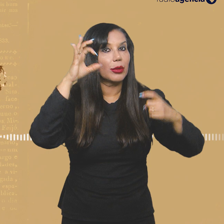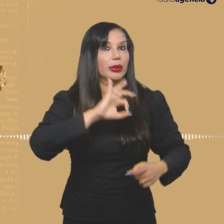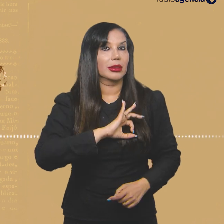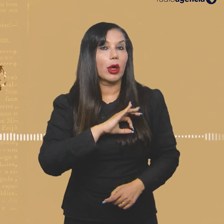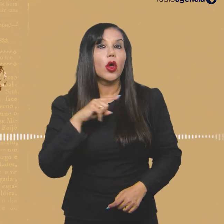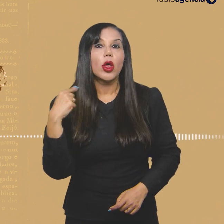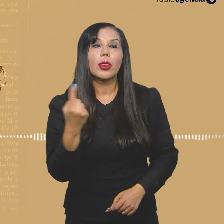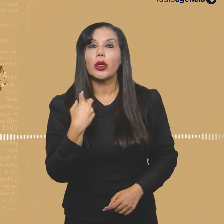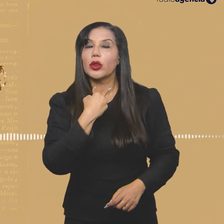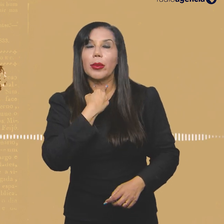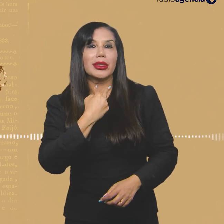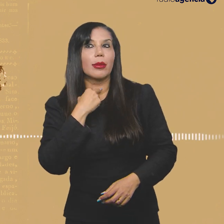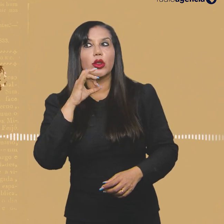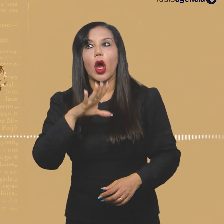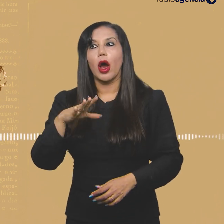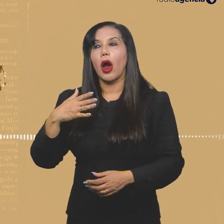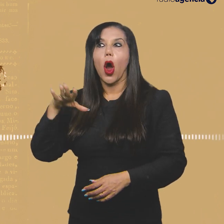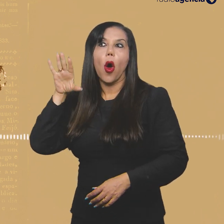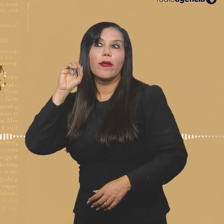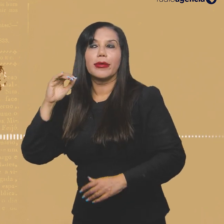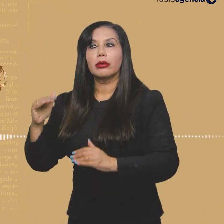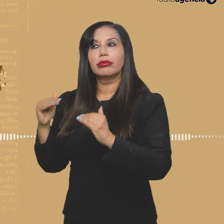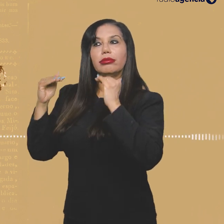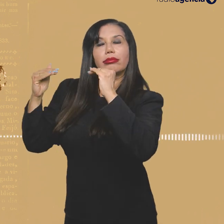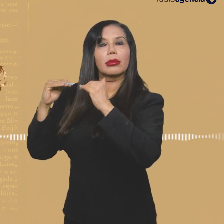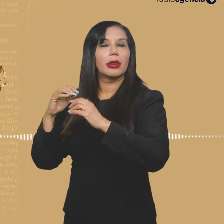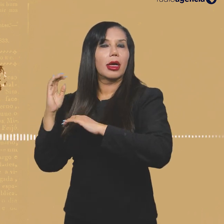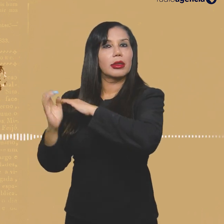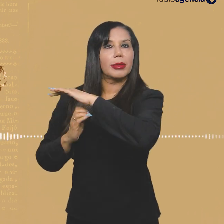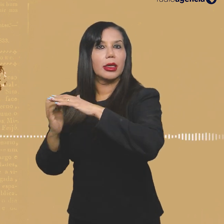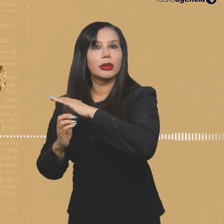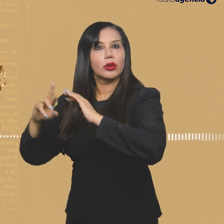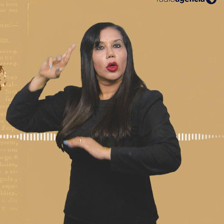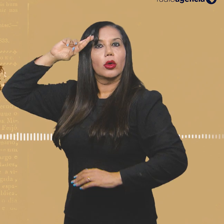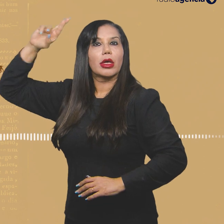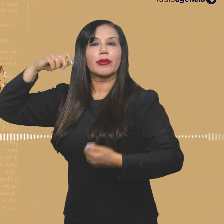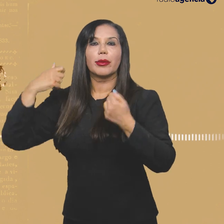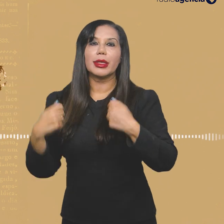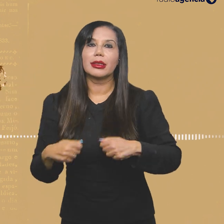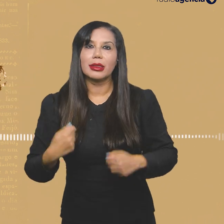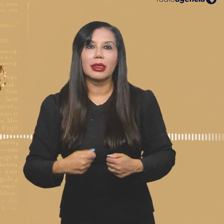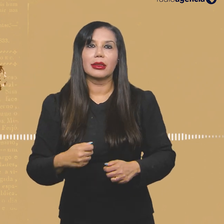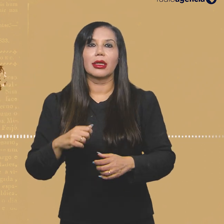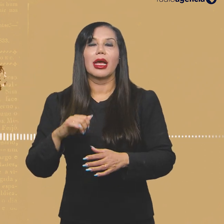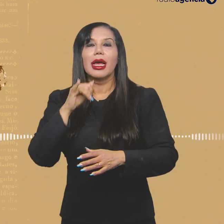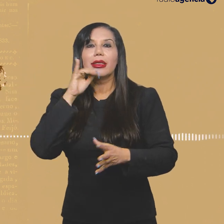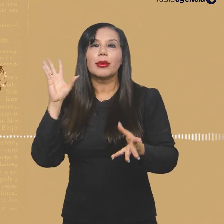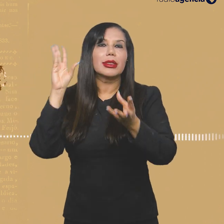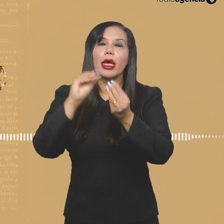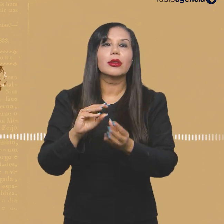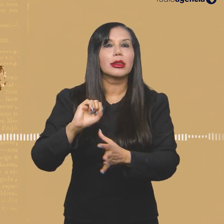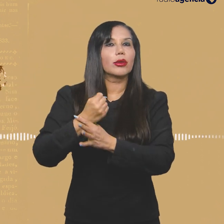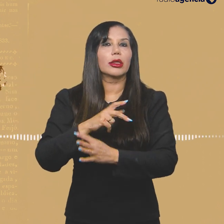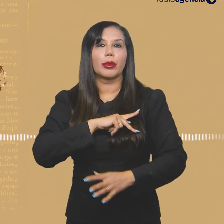policial. E que a gente não pode fazer o nosso trabalho quase como o que diz da Secretaria de Segurança Pública.